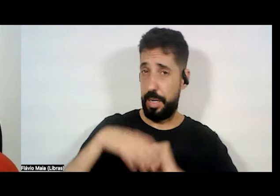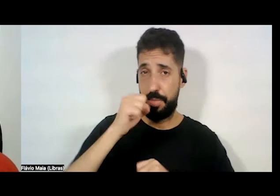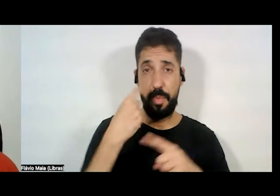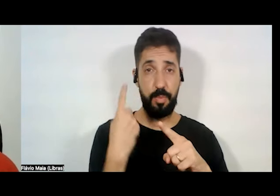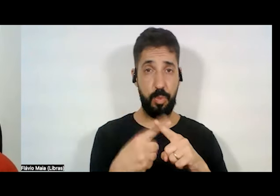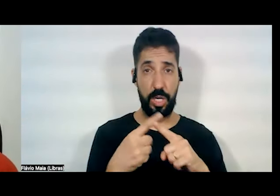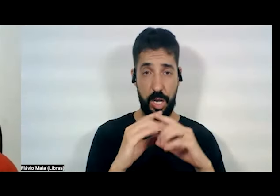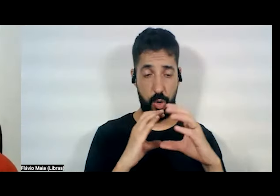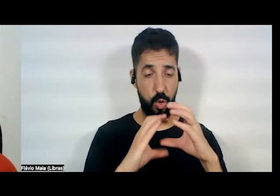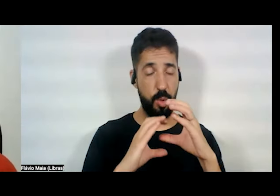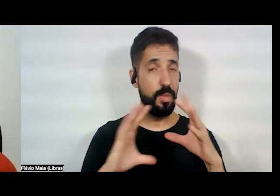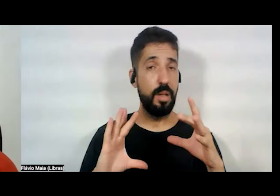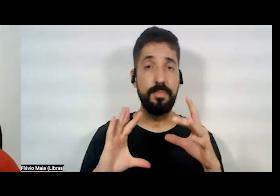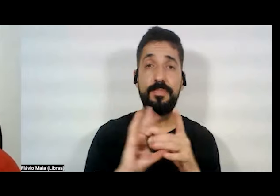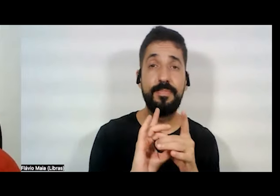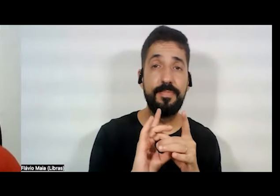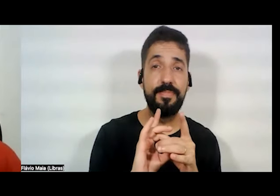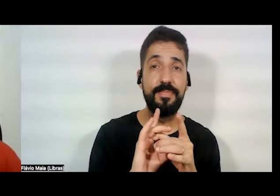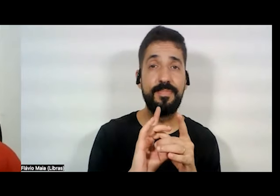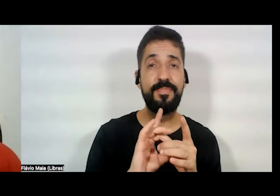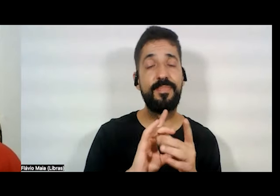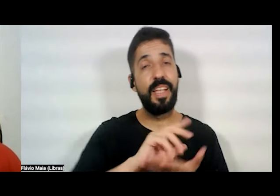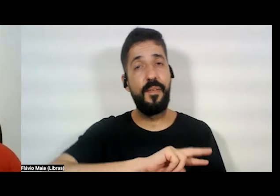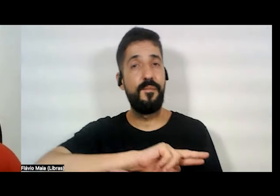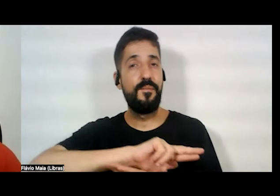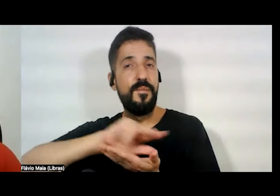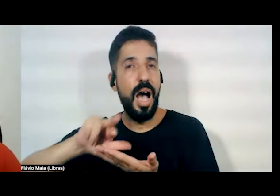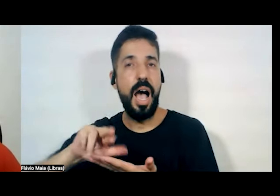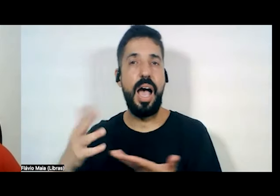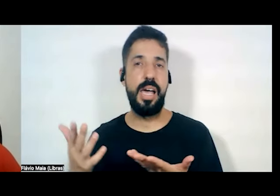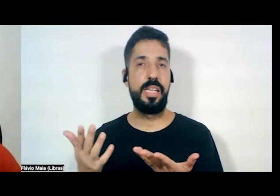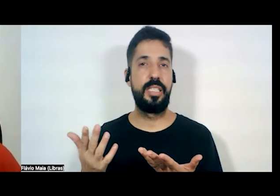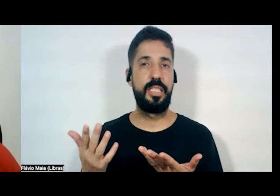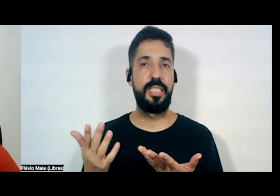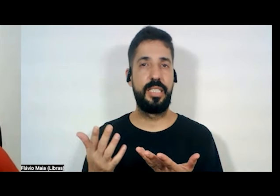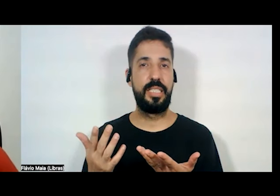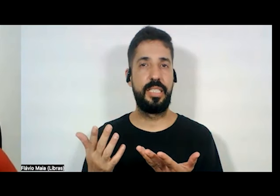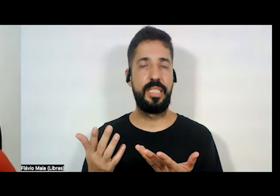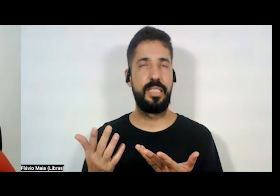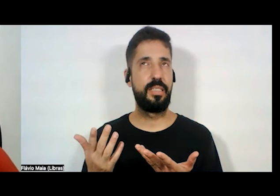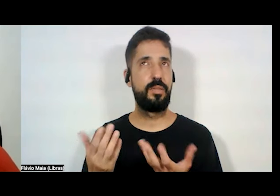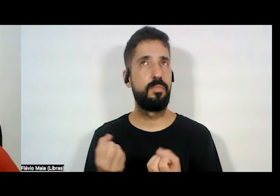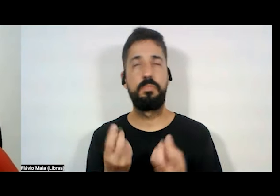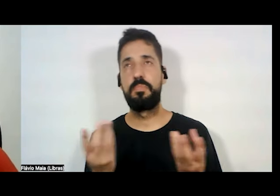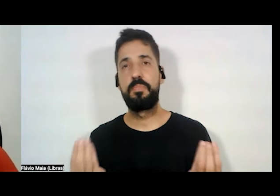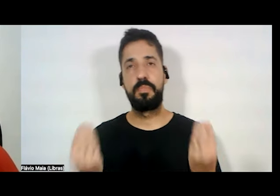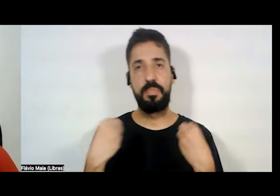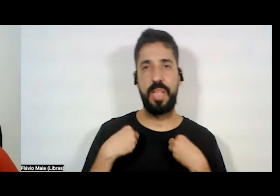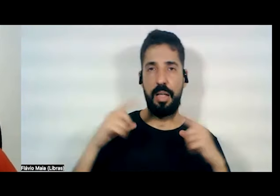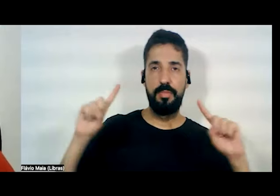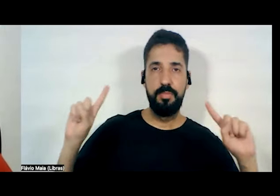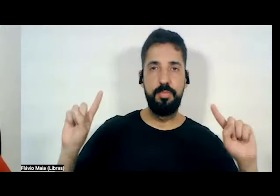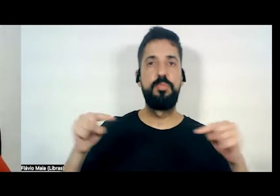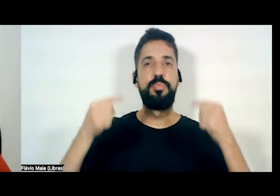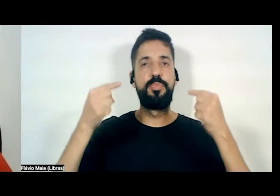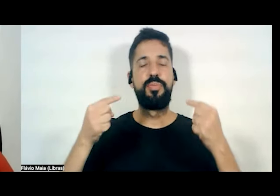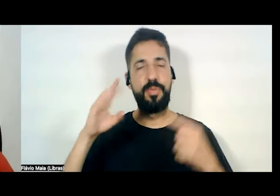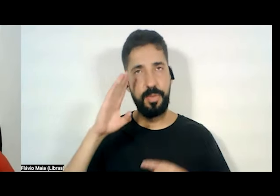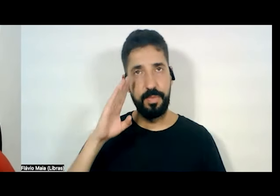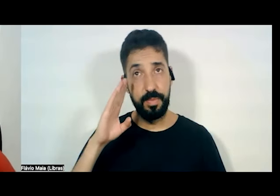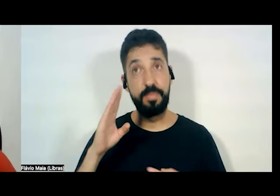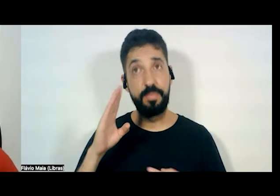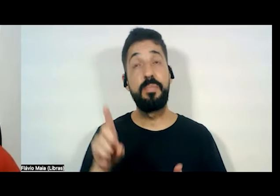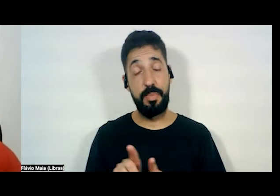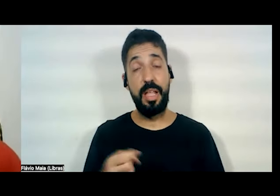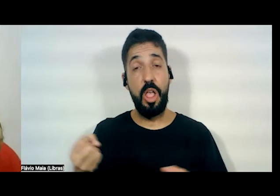vinculada a várias questões que nos trazem e desafiam, inclusive com novas tecnologias.